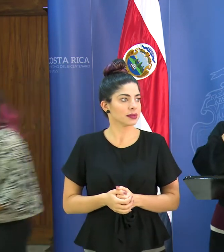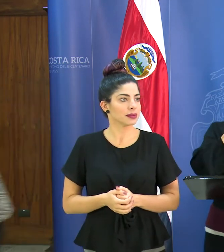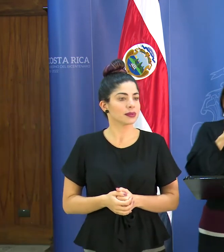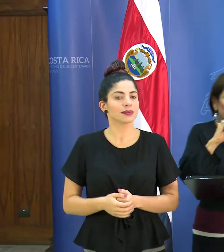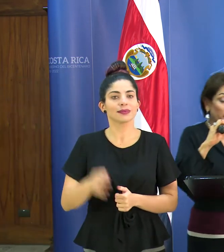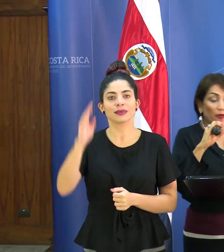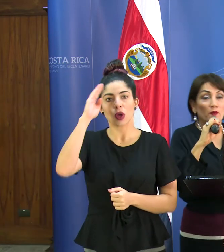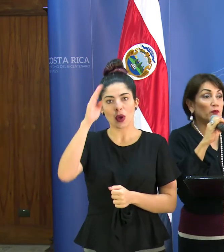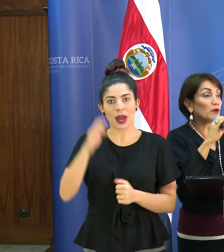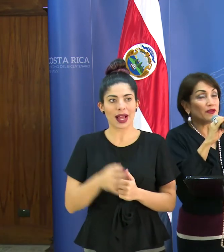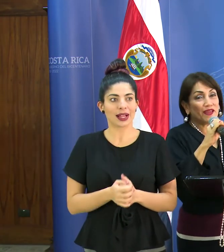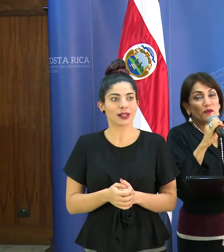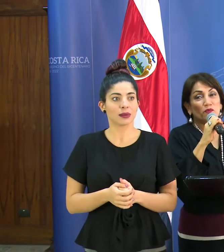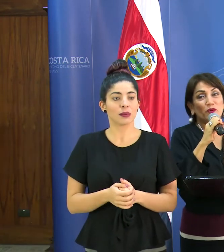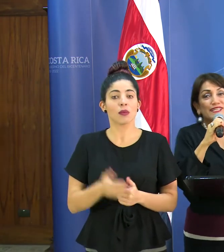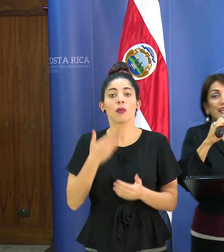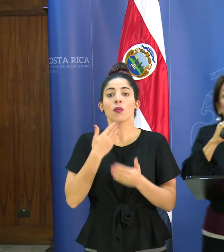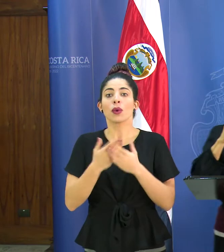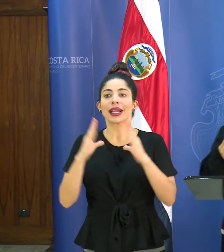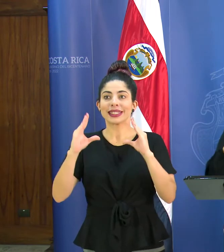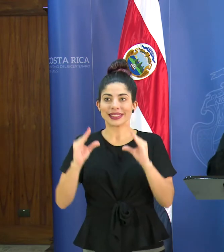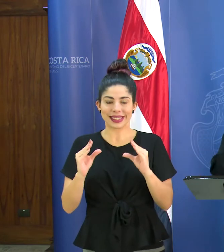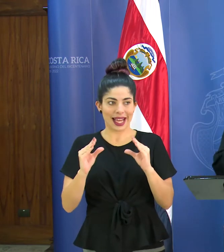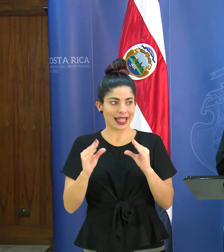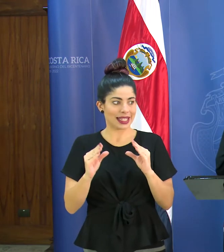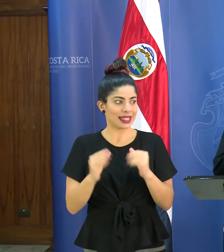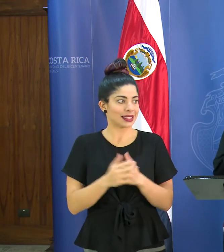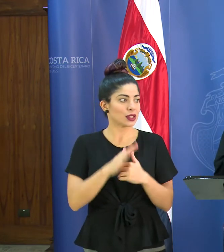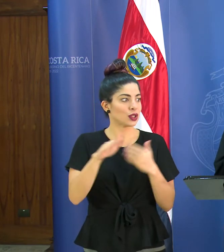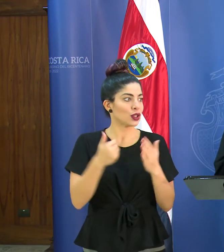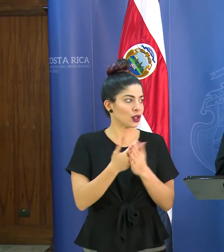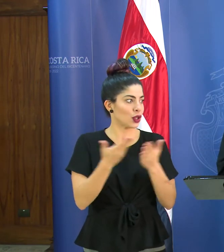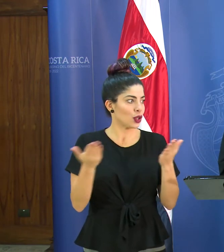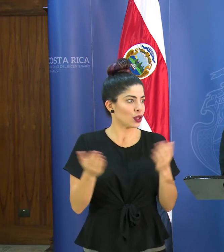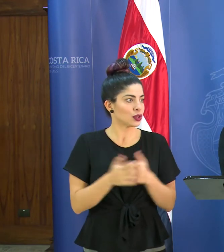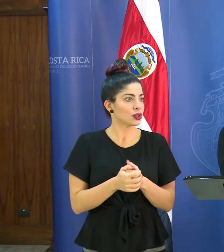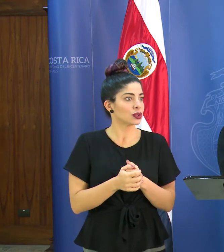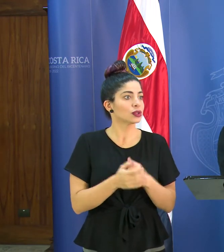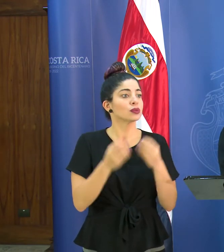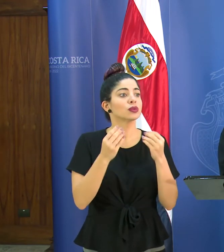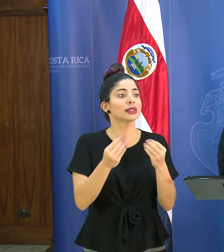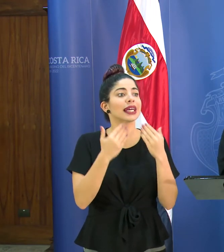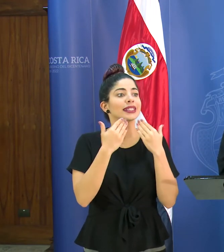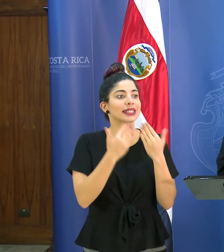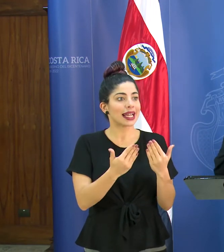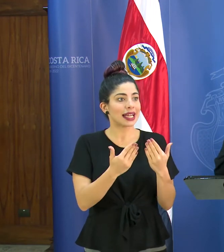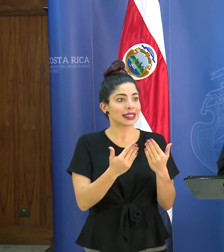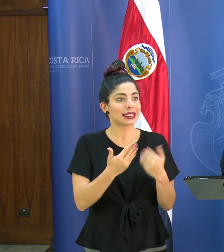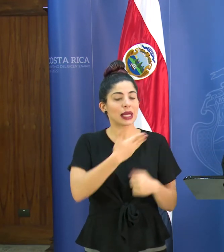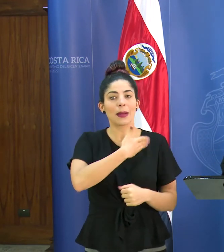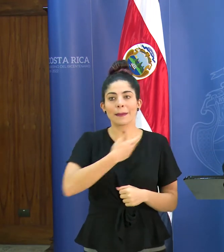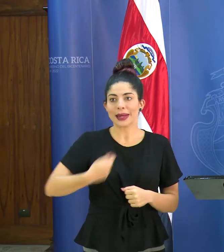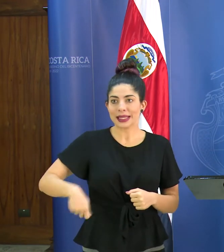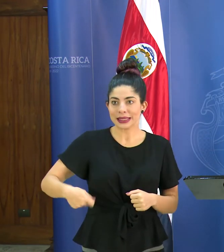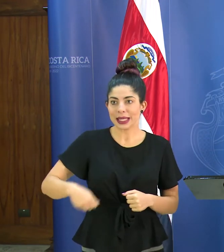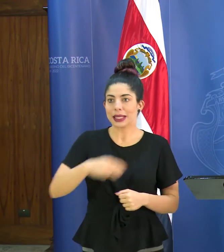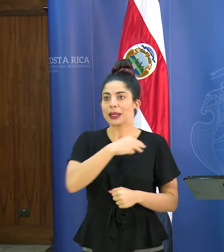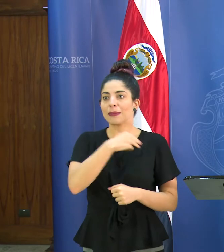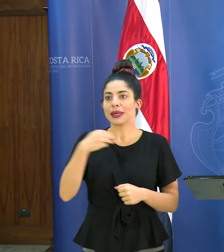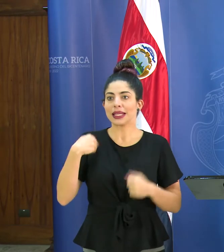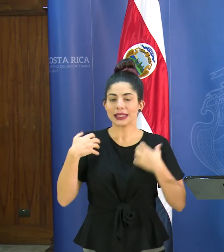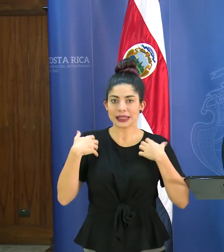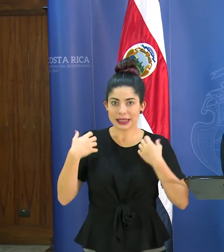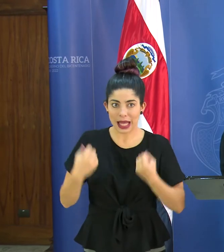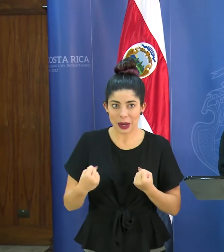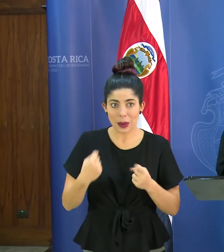Hola, bueno, muy buenas tardes, tengamos todos y todas muchas gracias al presidente, al ministro de Salud